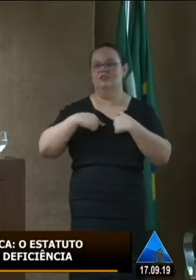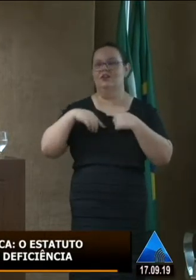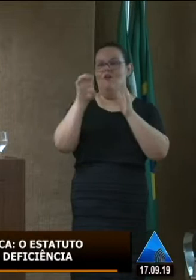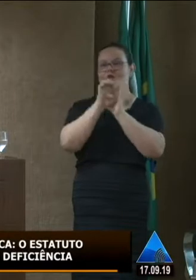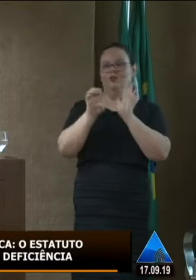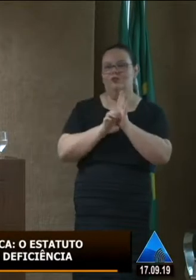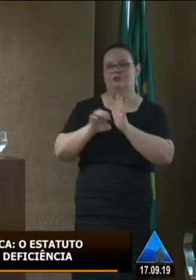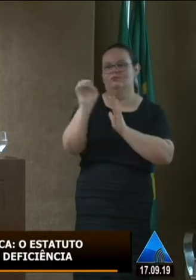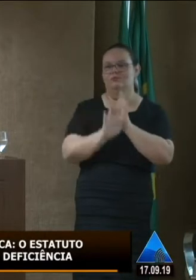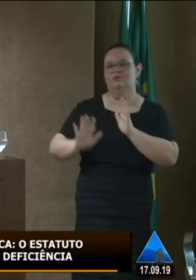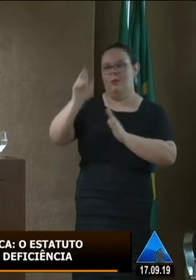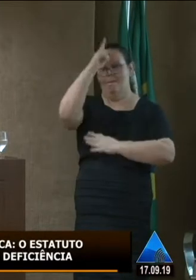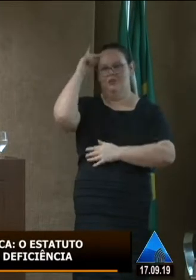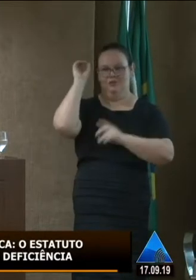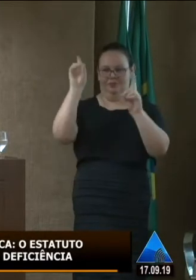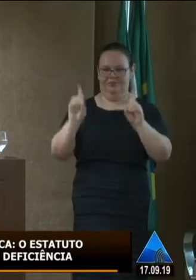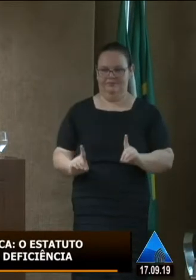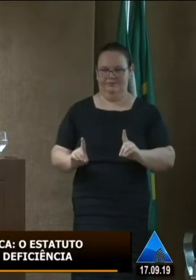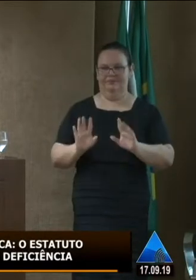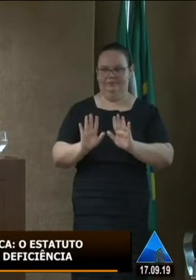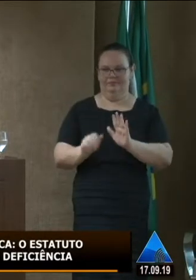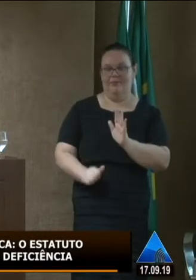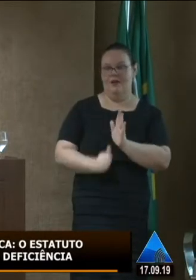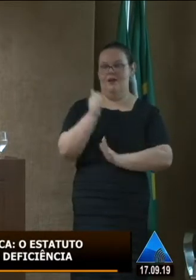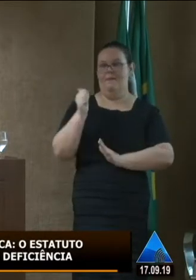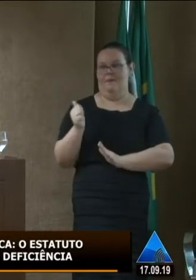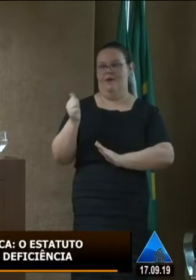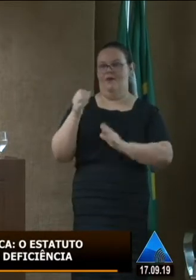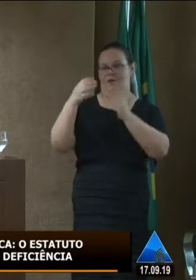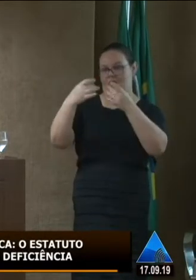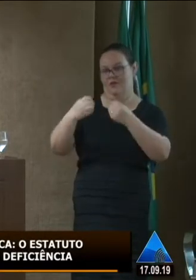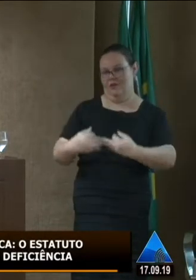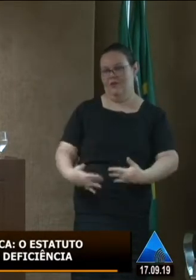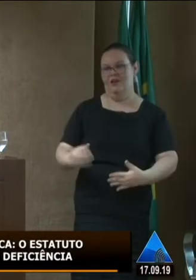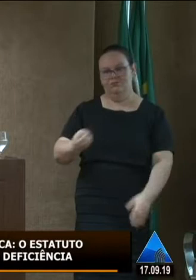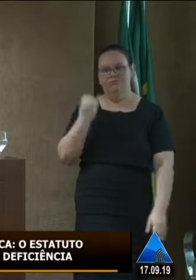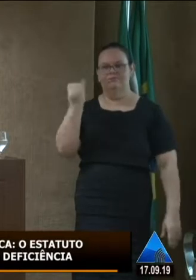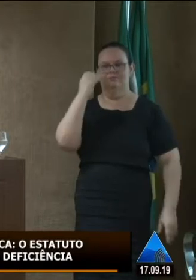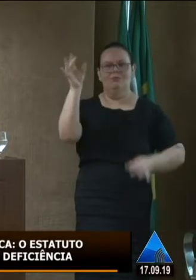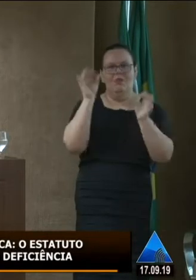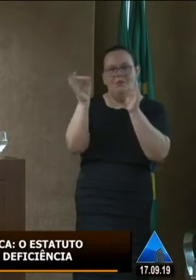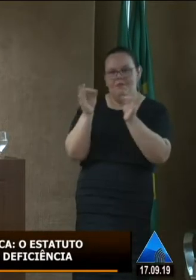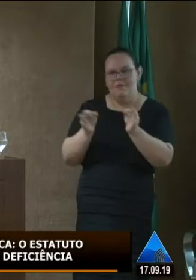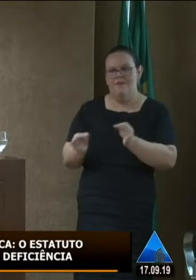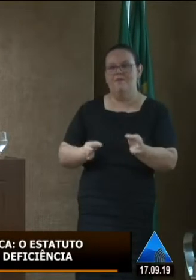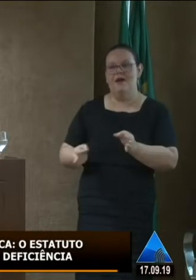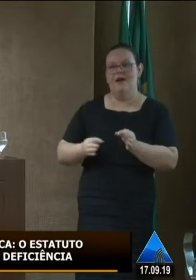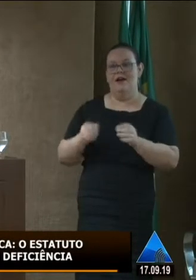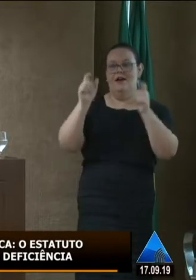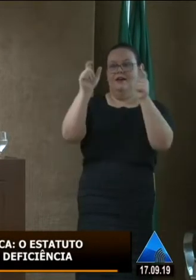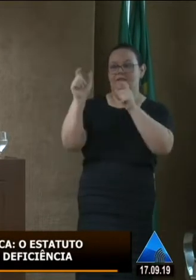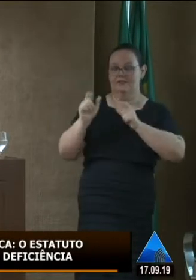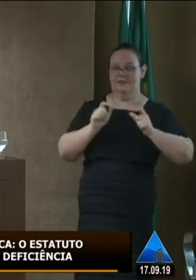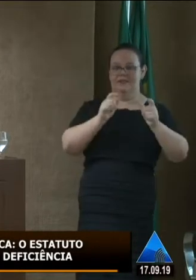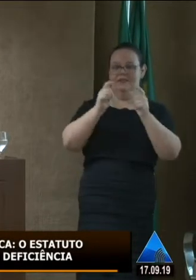Deficiência. O primeiro é dizer que é importante tratar sobre as categorias que, em geral, tiveram seus